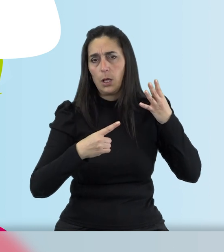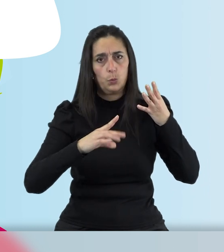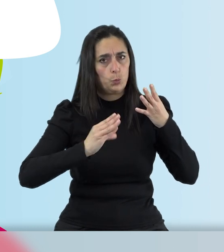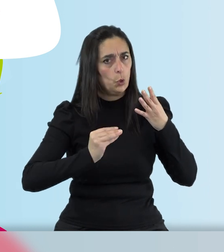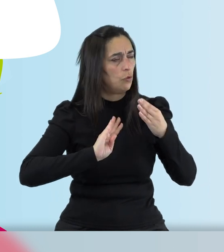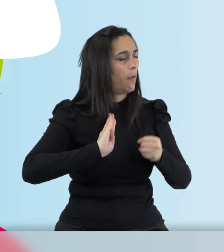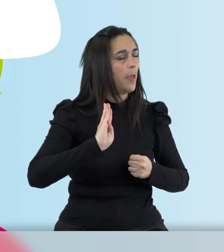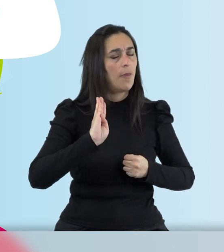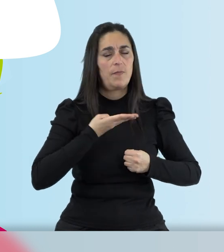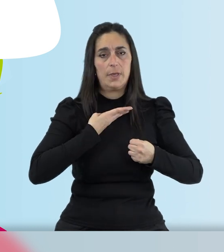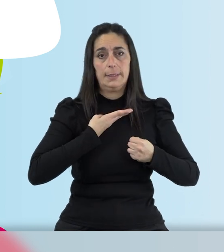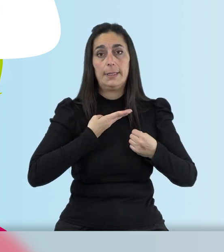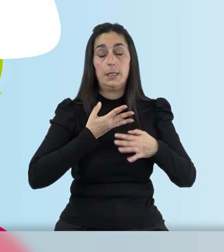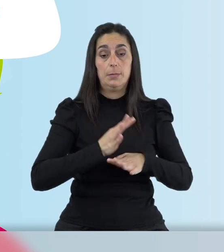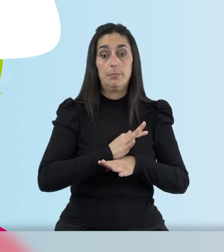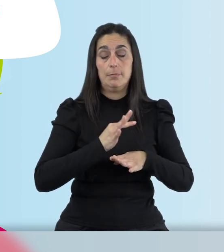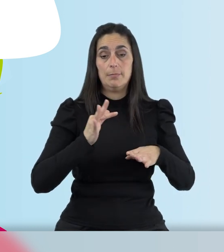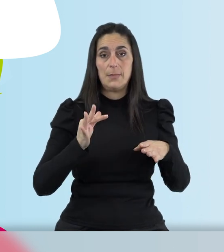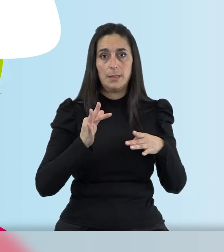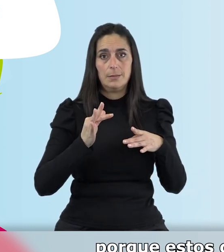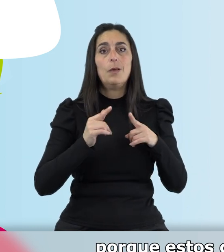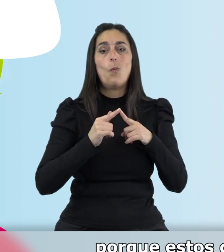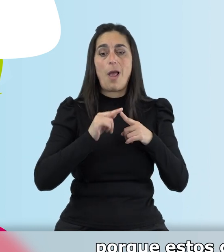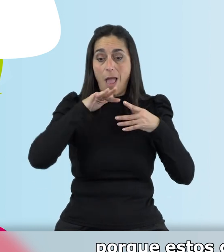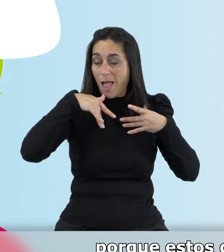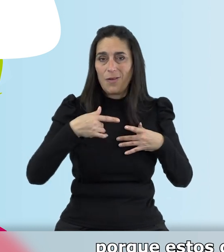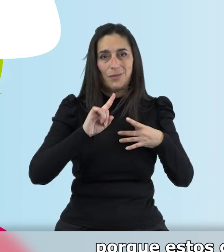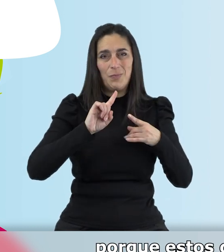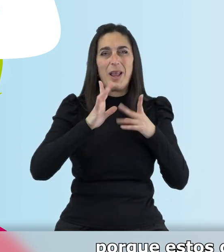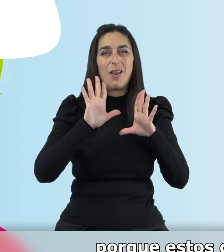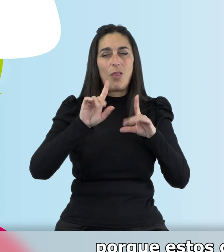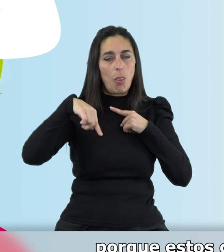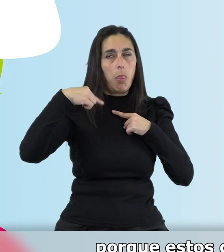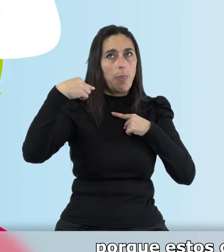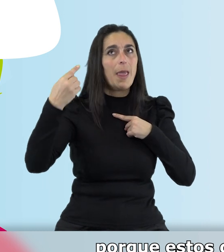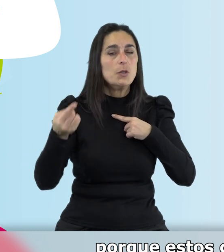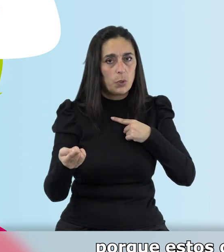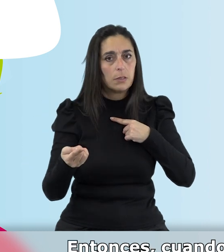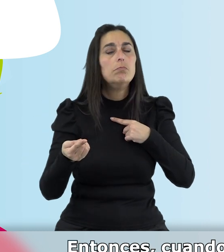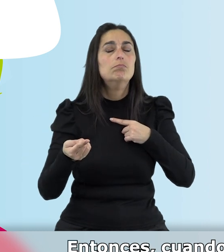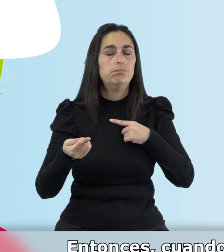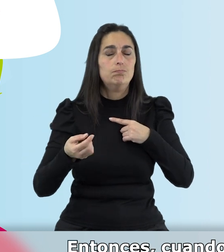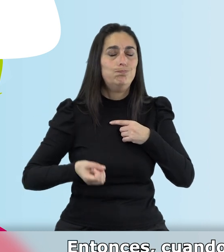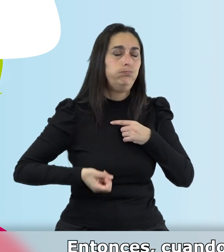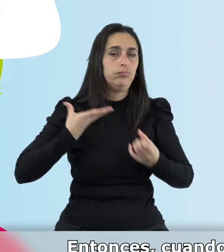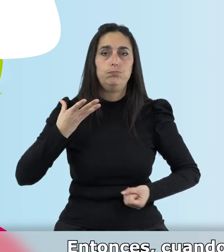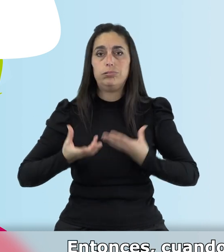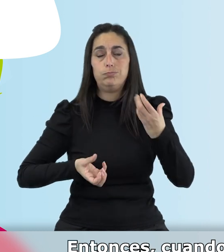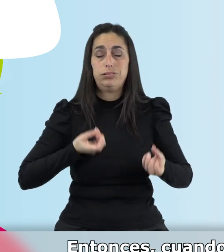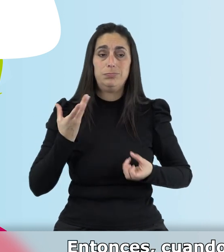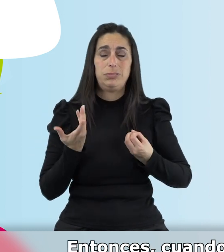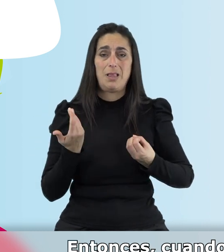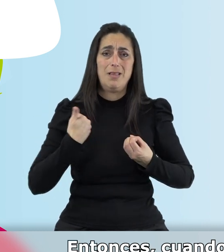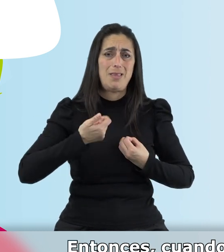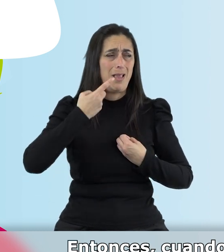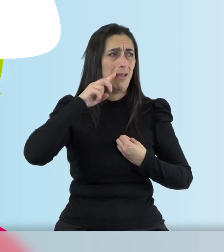que, bueno, sobre todo salen a largo plazo porque estos cuidados suelen ser a largo plazo. Entonces, cuando ya se lleva